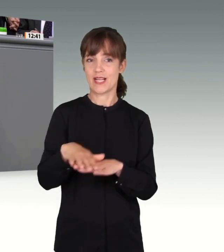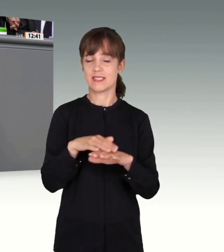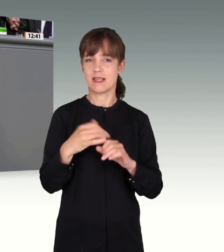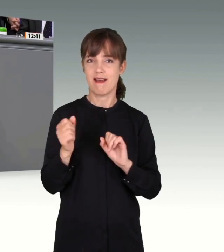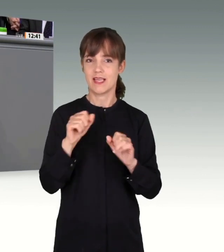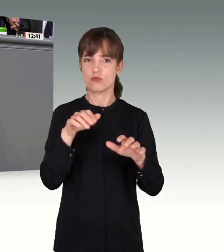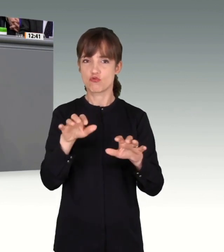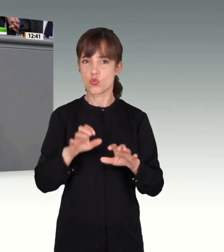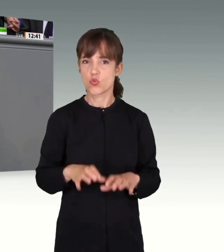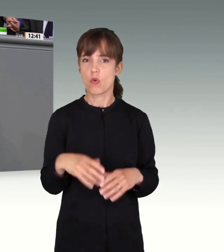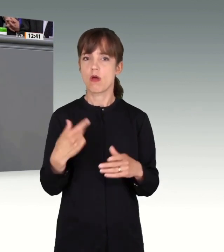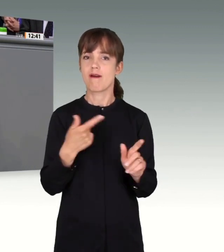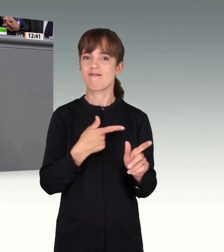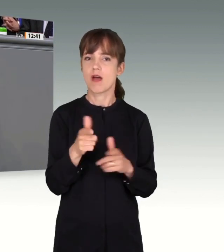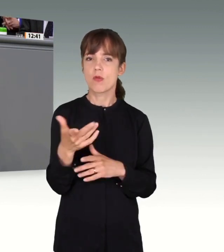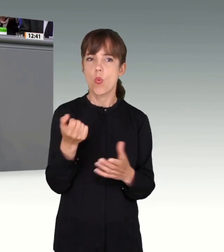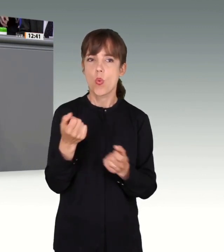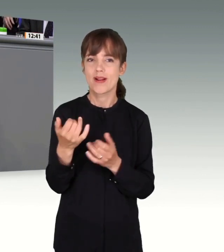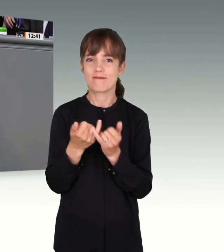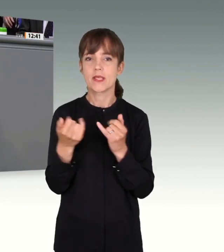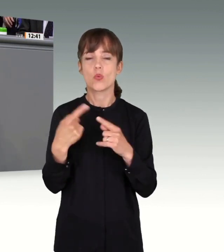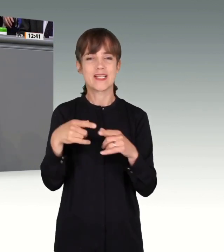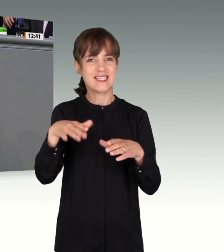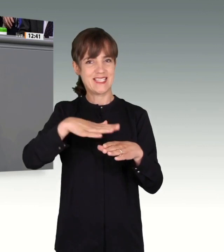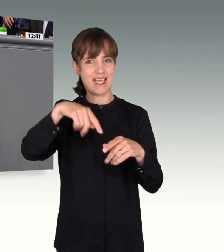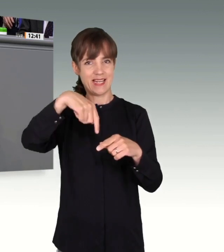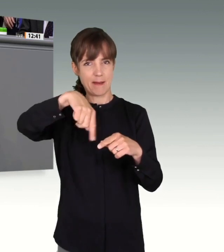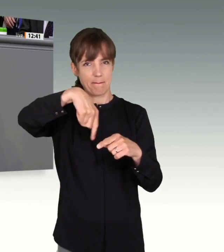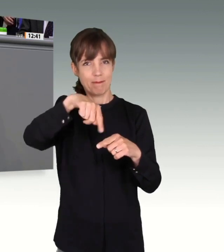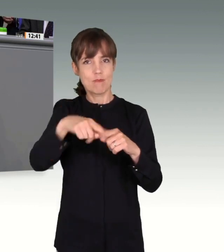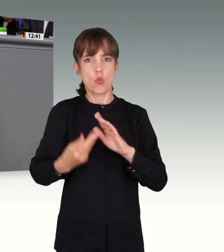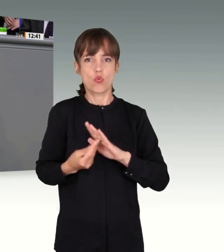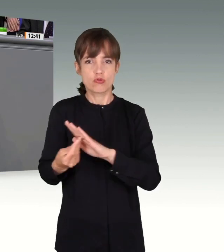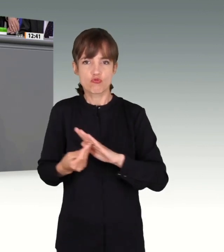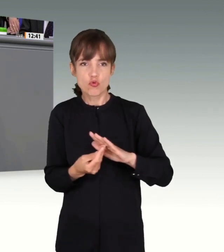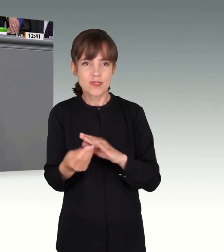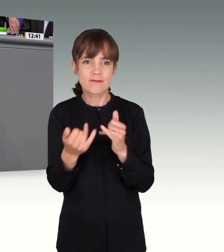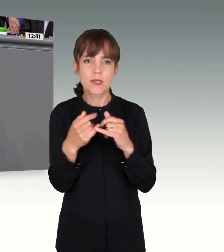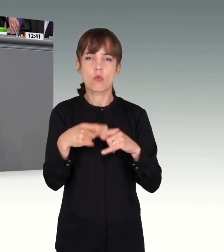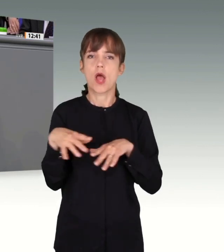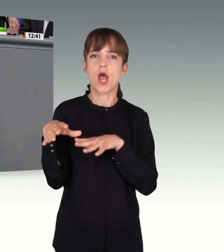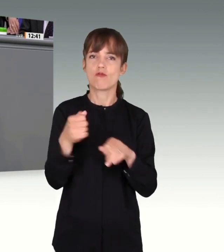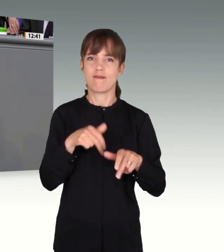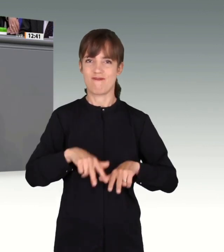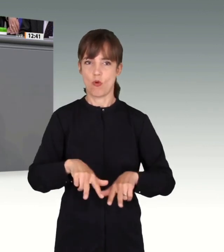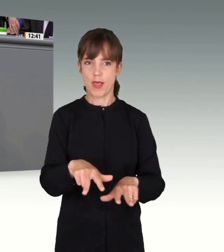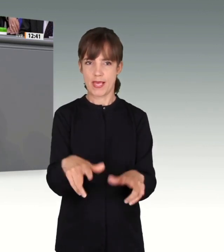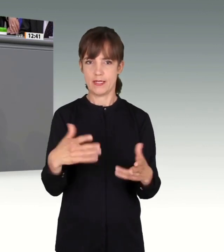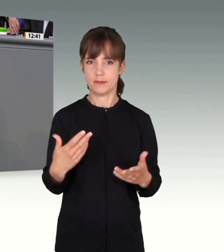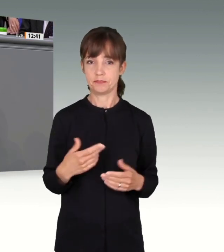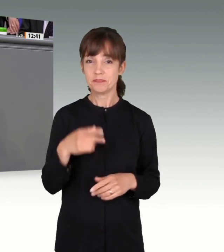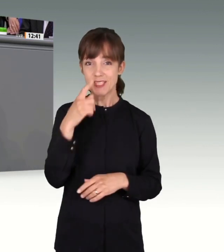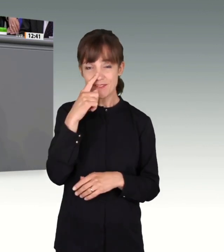Waffenbeschaffung und davon, wie sich innerhalb der Szene unterstützt wird und Anschläge vorbereitet werden. Solange die